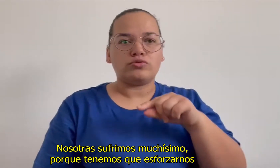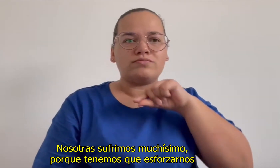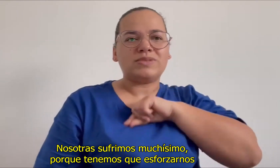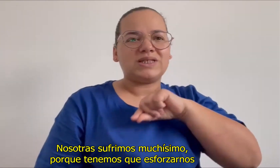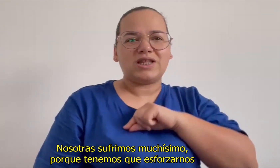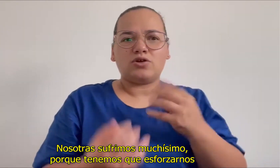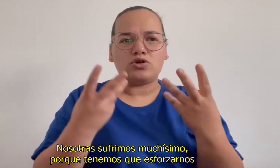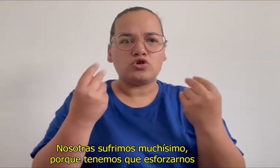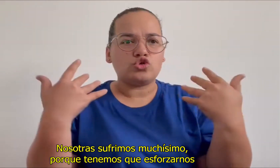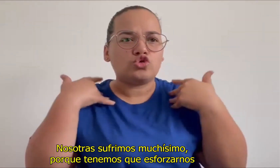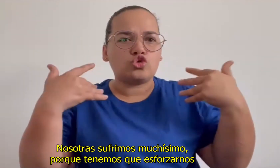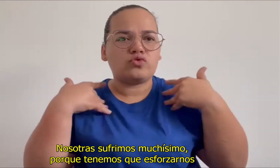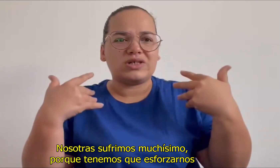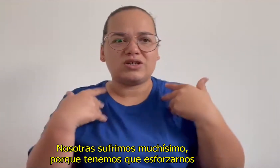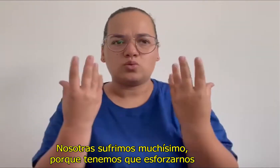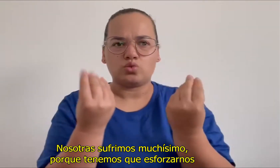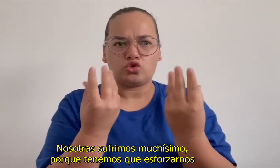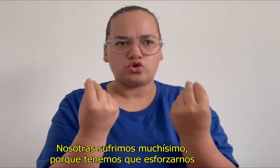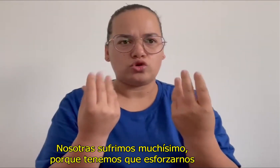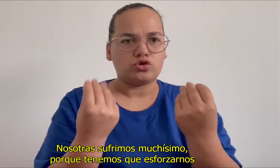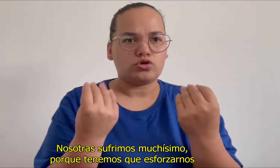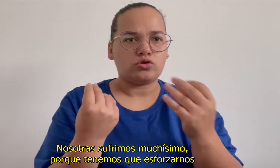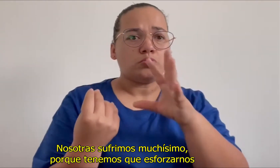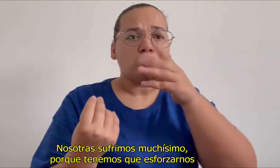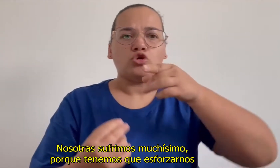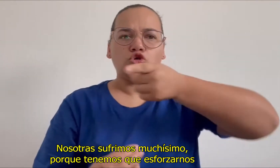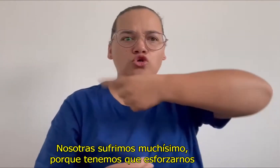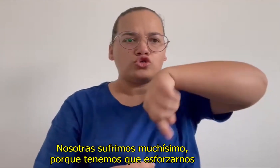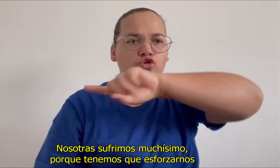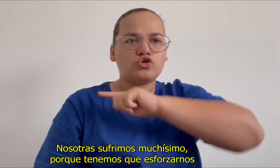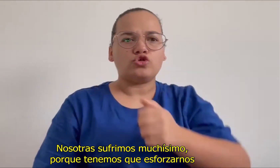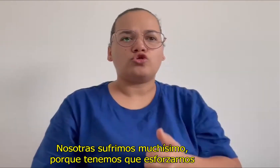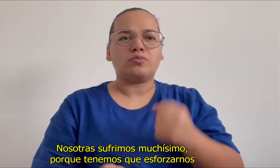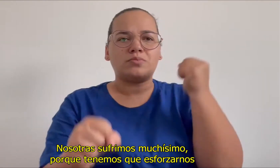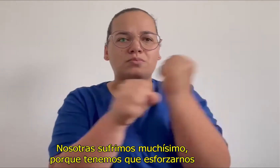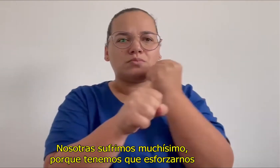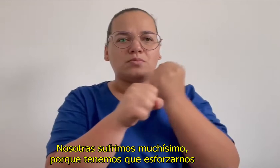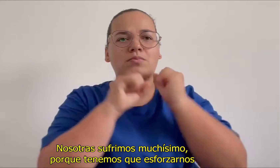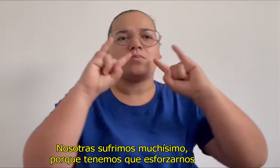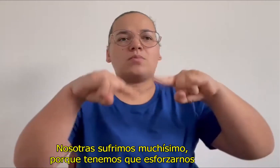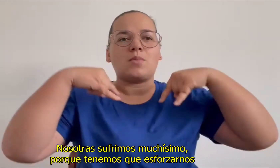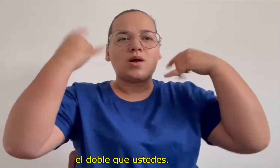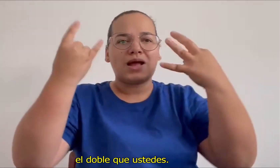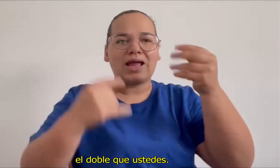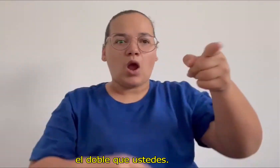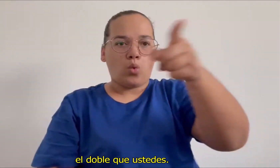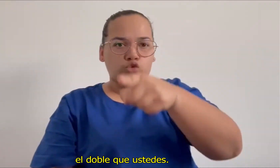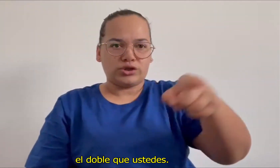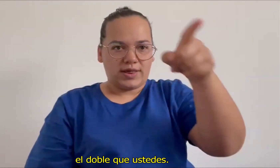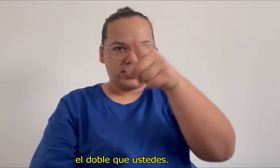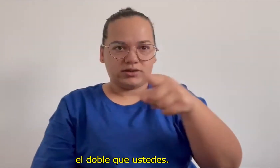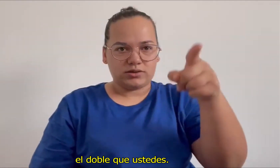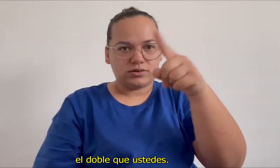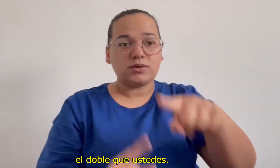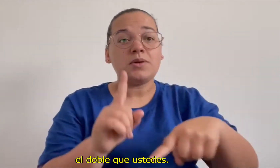Nosotras sufrimos muchísimo porque tenemos que esforzarnos el doble que ustedes.